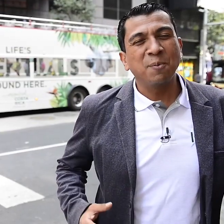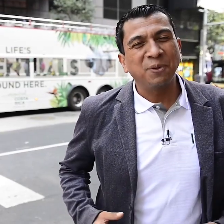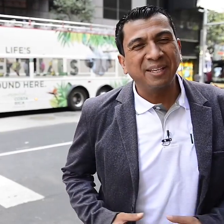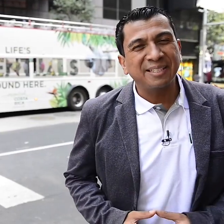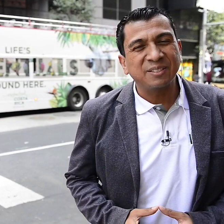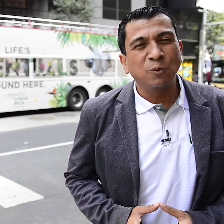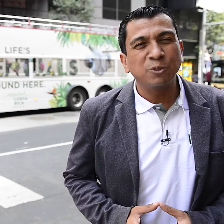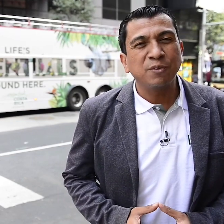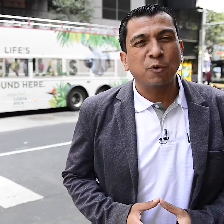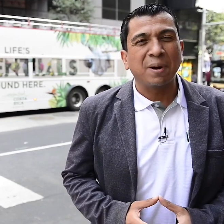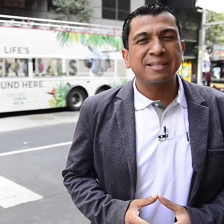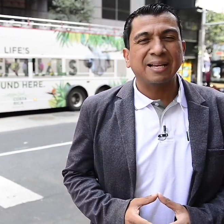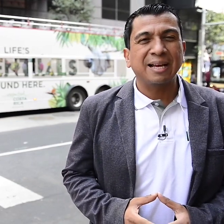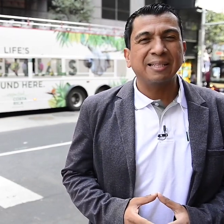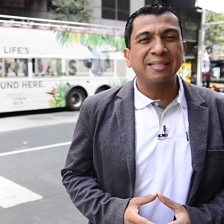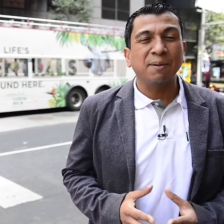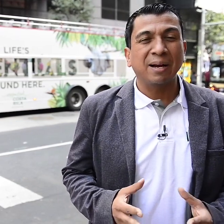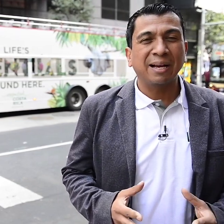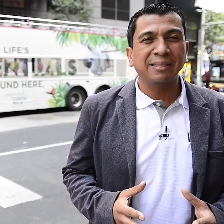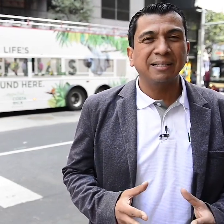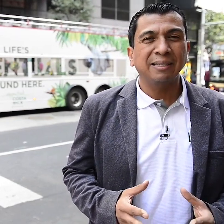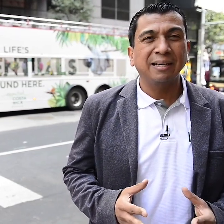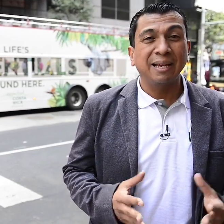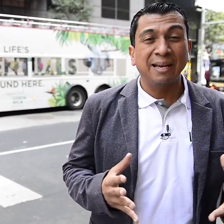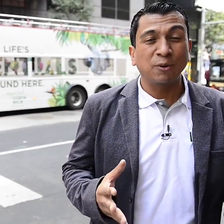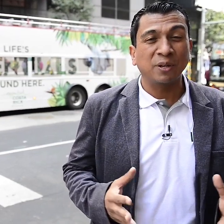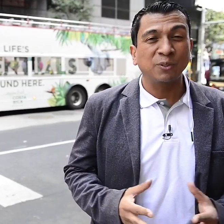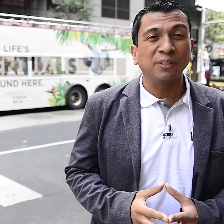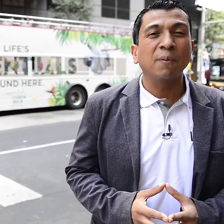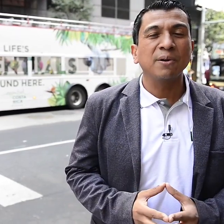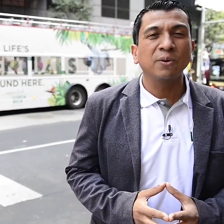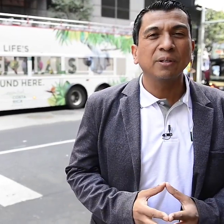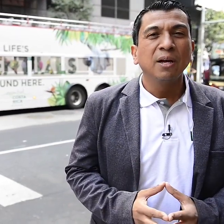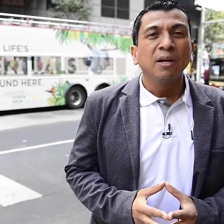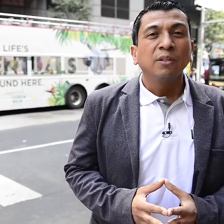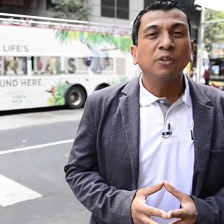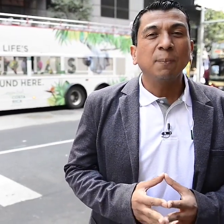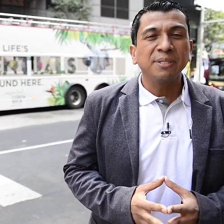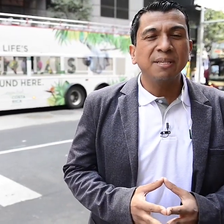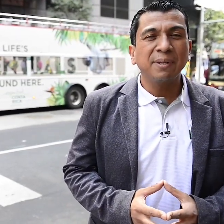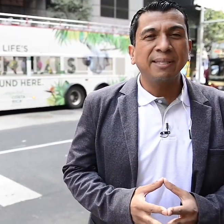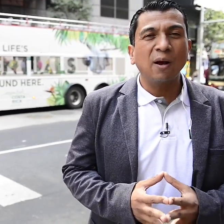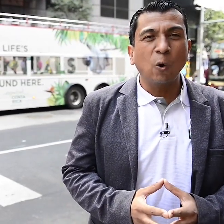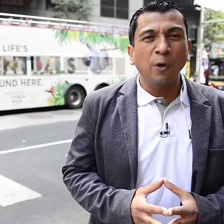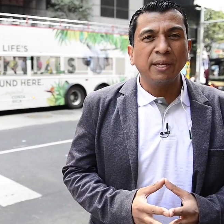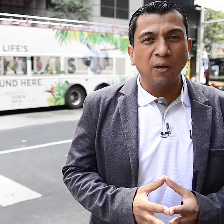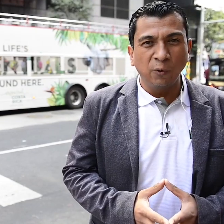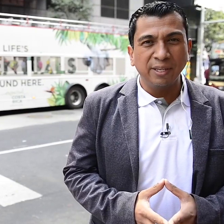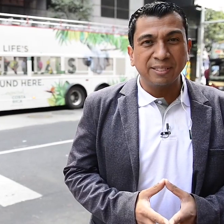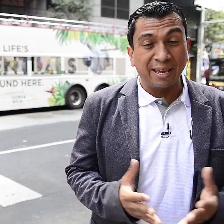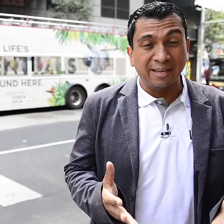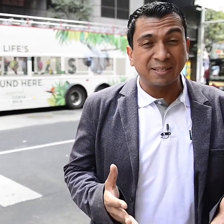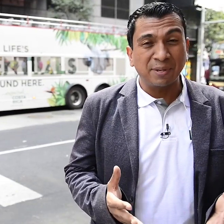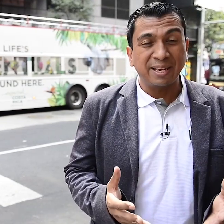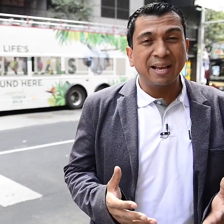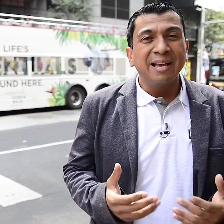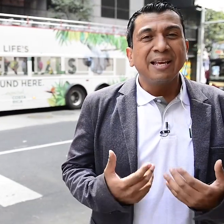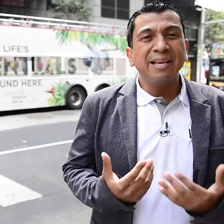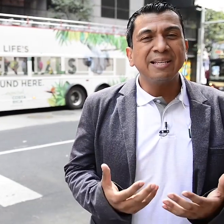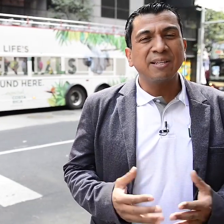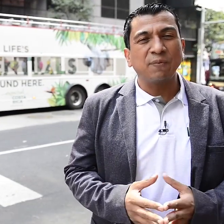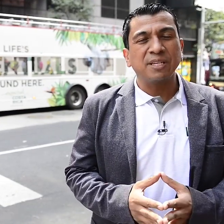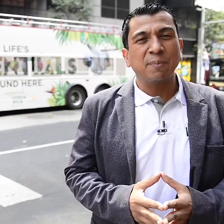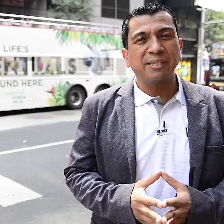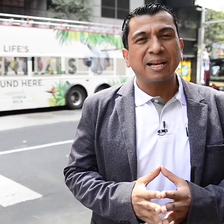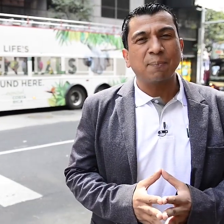Hola, muy buenos días. Es un gusto informarles acá desde Manhattan, en el corazón de Nueva York, donde precisamente hoy, lunes, en esta mañana,